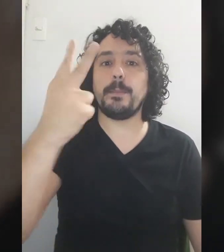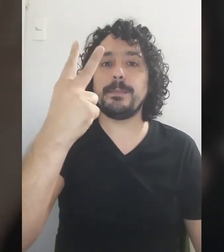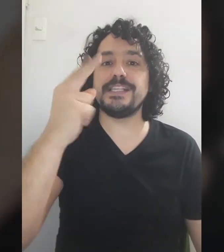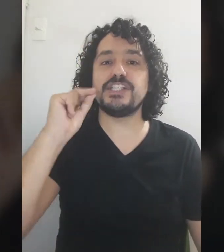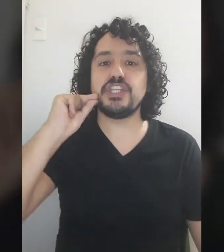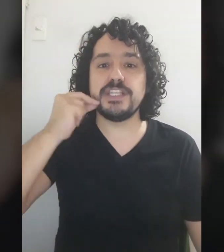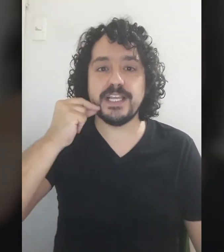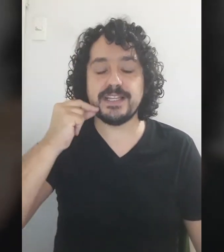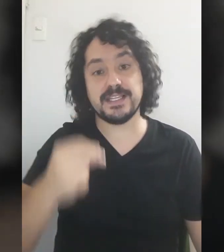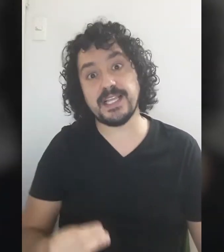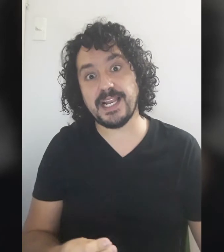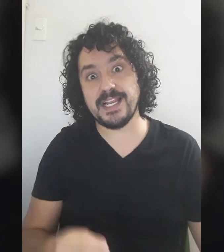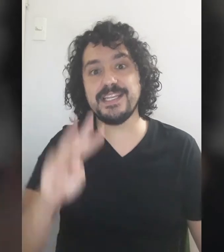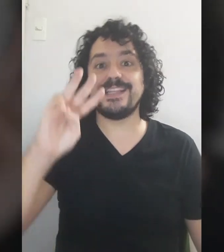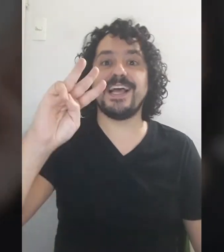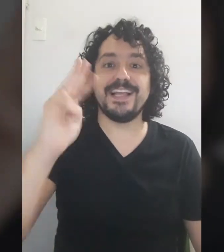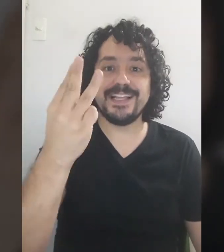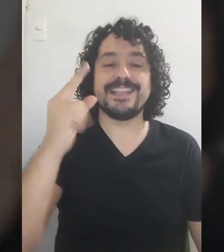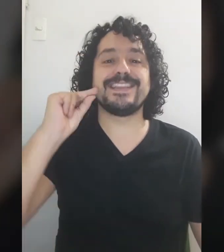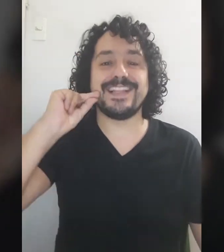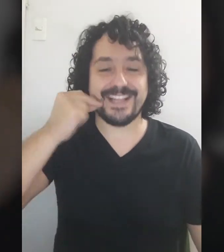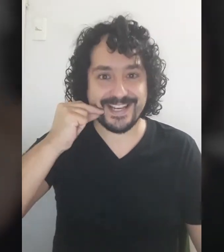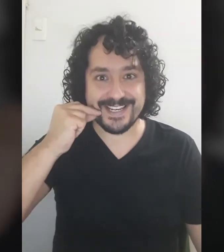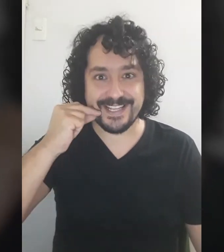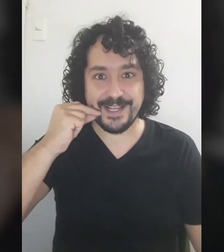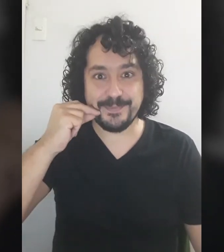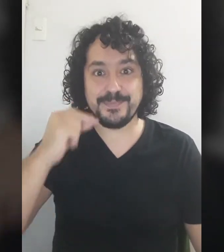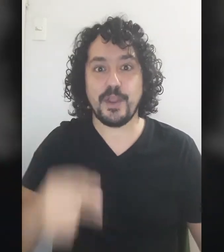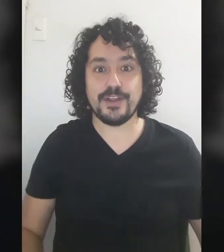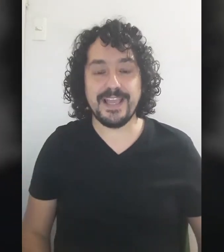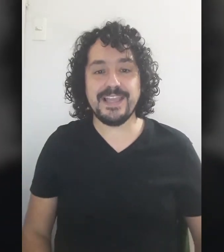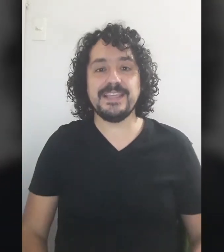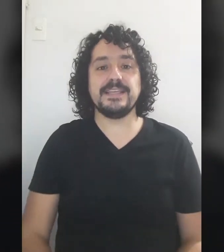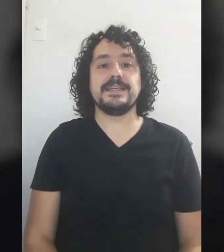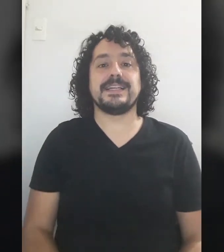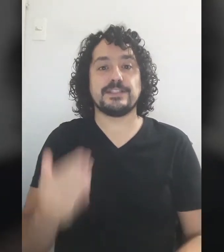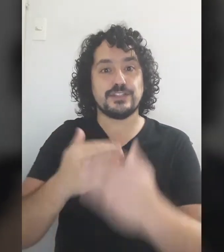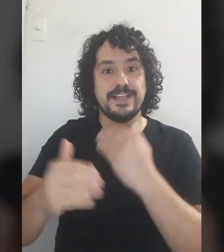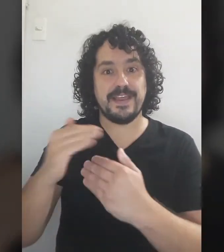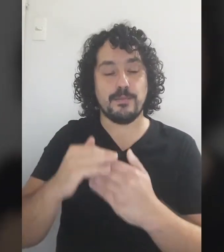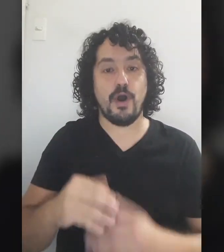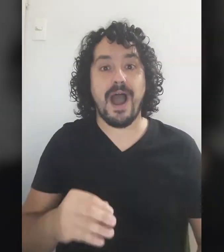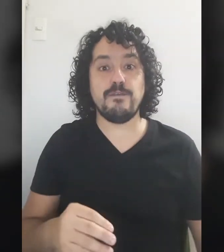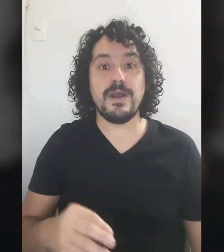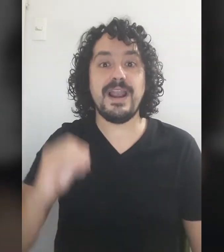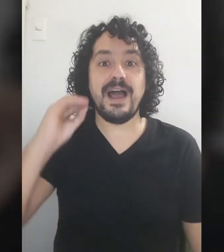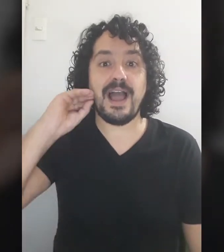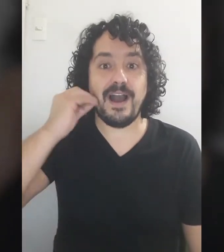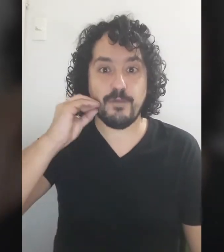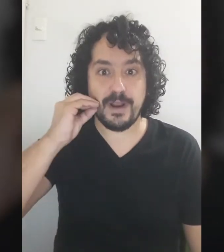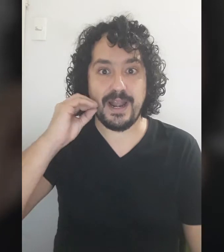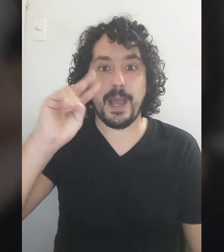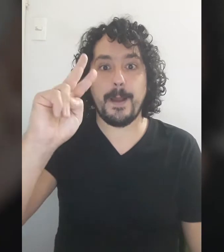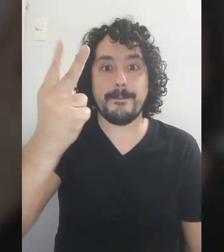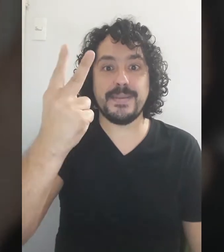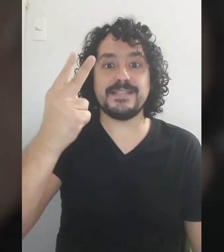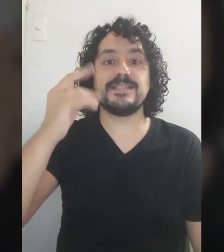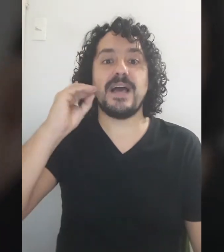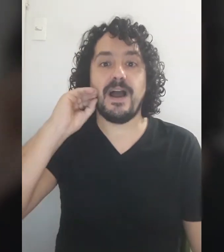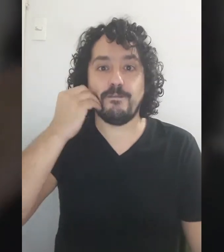Bisnieta Tataranieta Tataranieta Ok Retrocedemos Retrocedemos Abuela Abuela Abuela